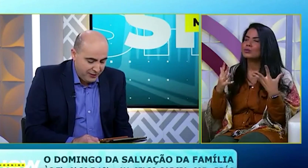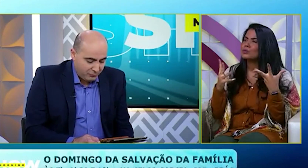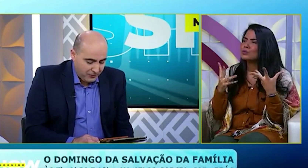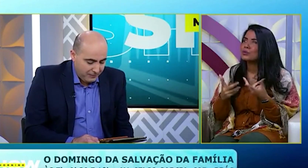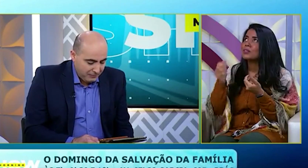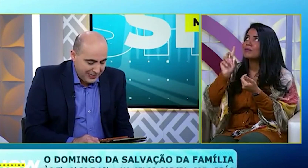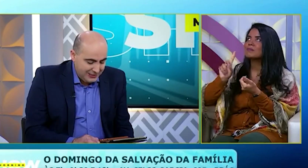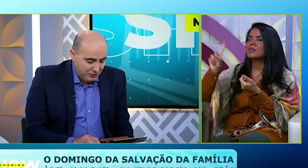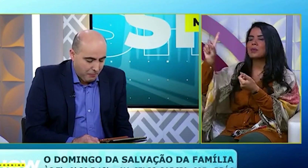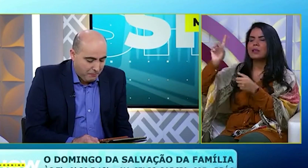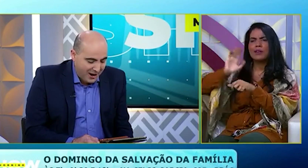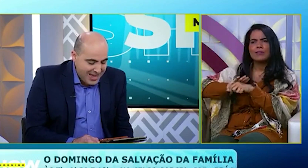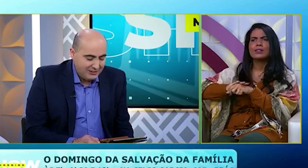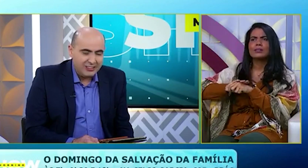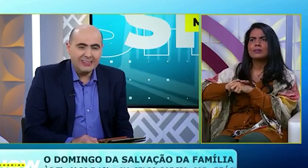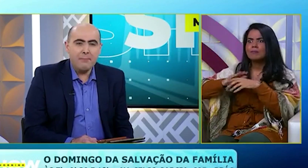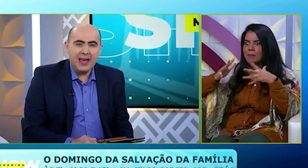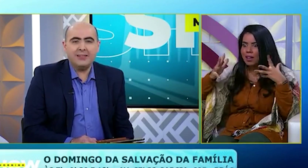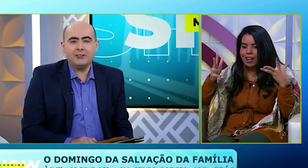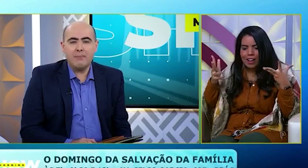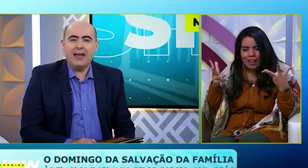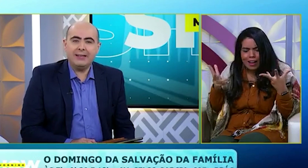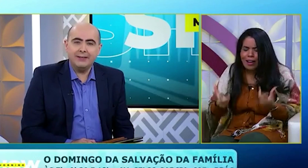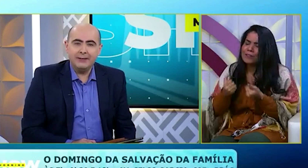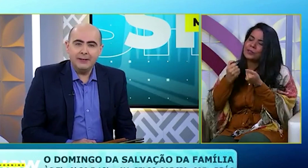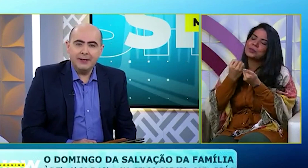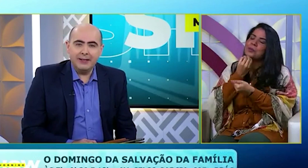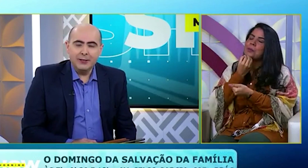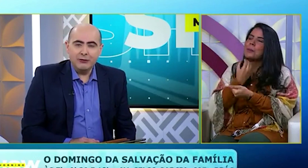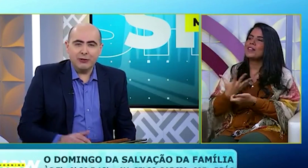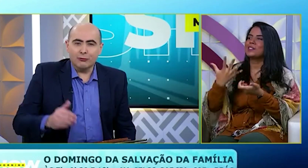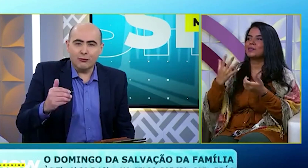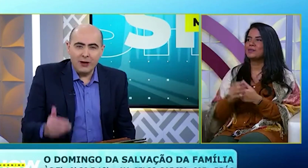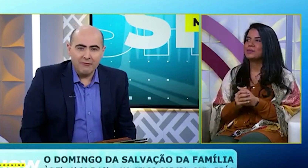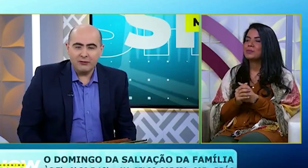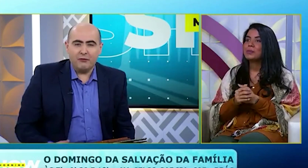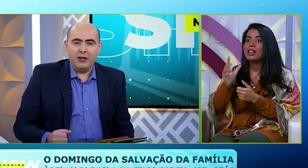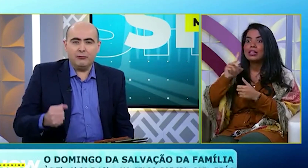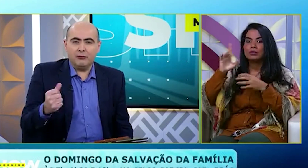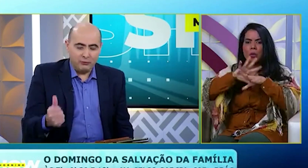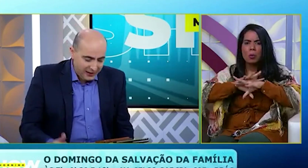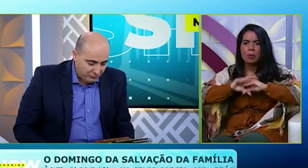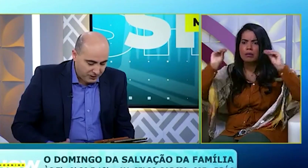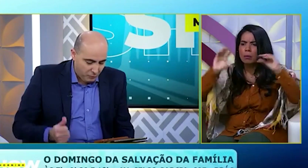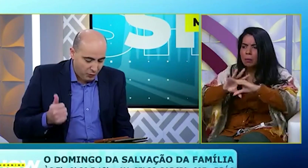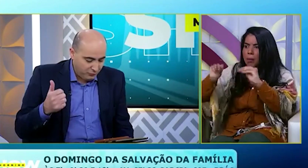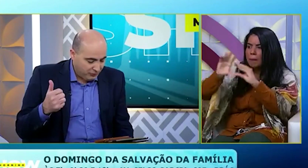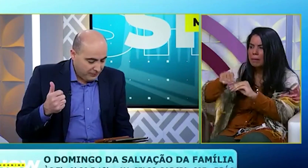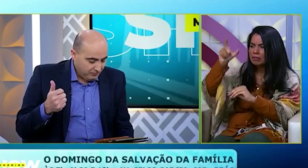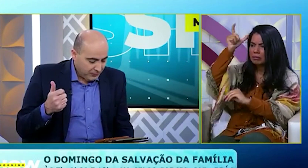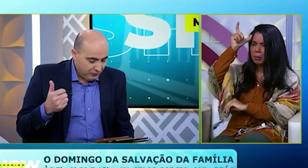tem feito Esplendidamente bem. Jesus curava os enfermos, Expulsava os